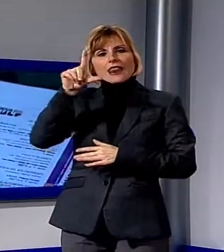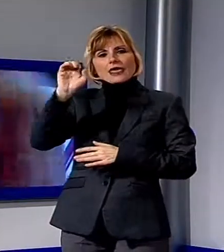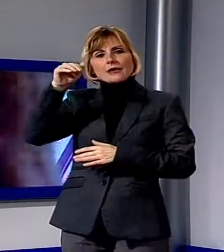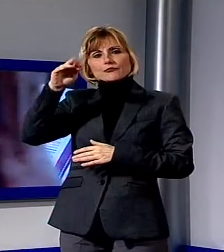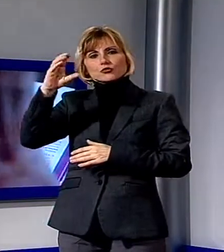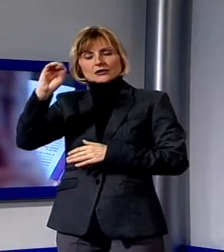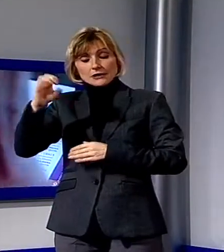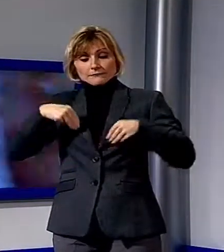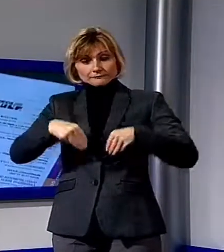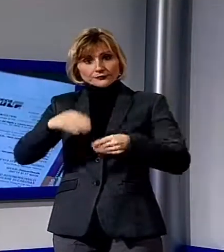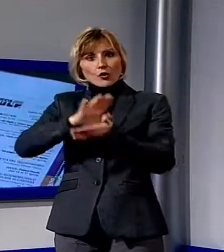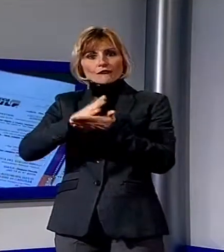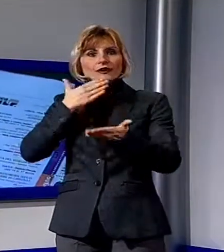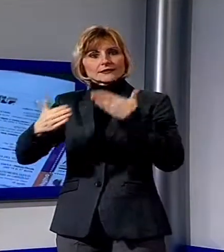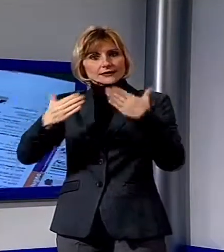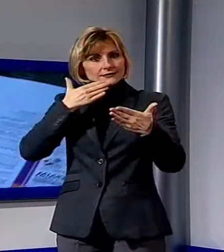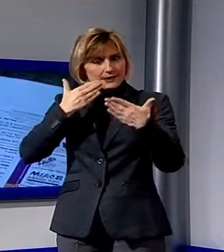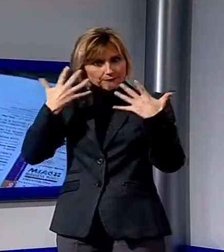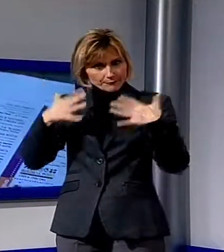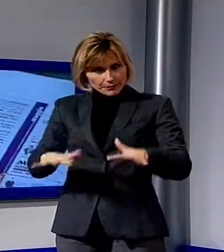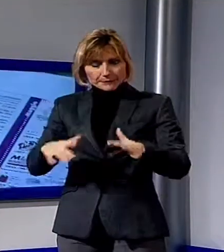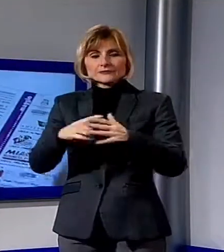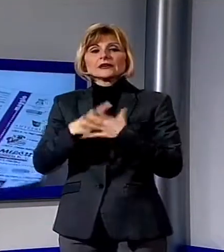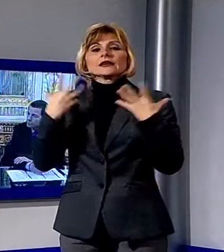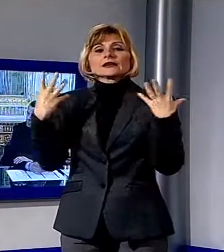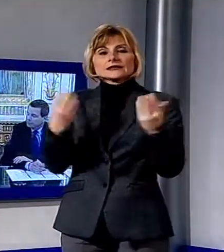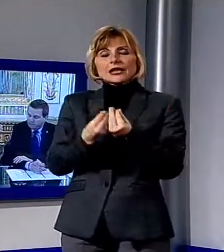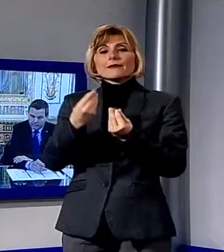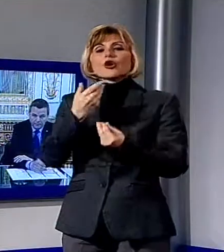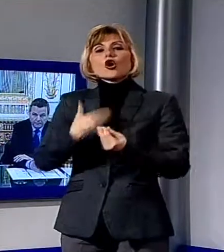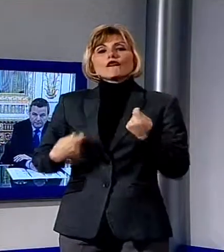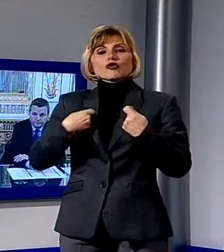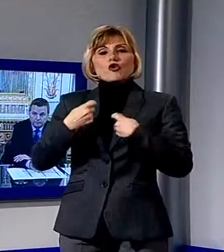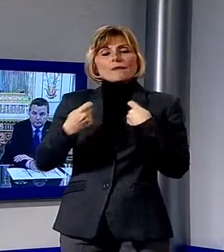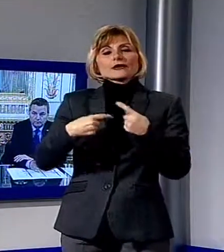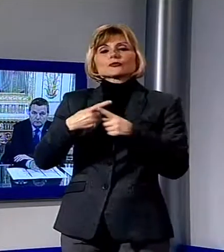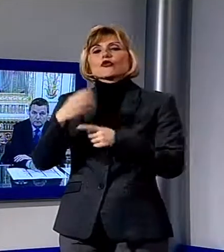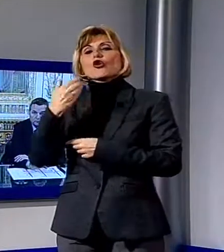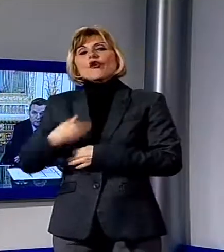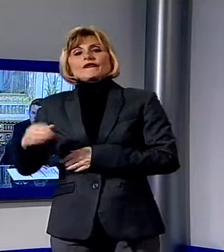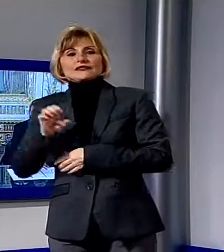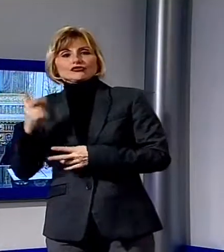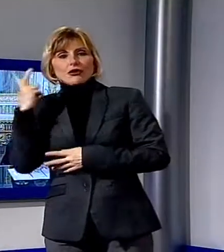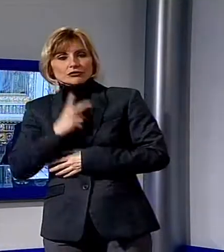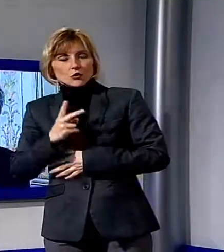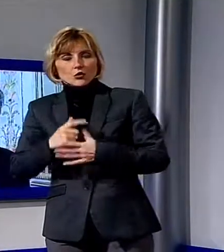presente alla conferenza stampa di presentazione assieme a Confcommercio e Confesercenti di Lucca. È ovvio che in questo